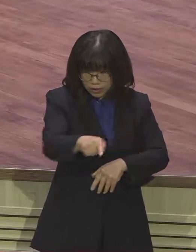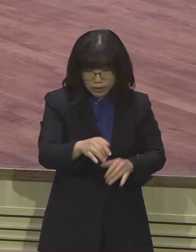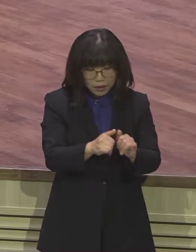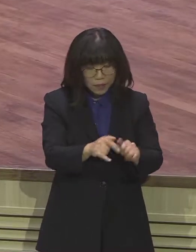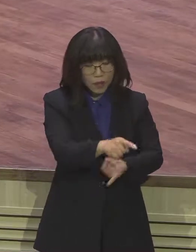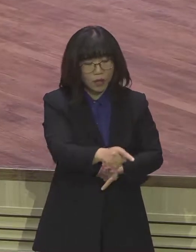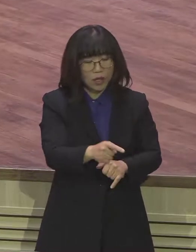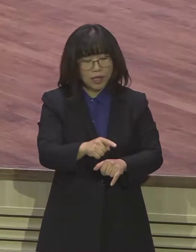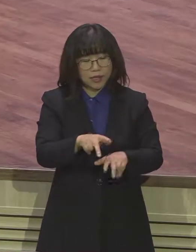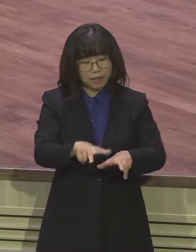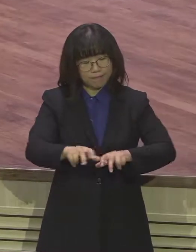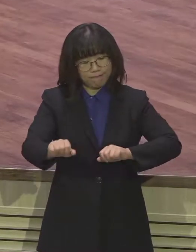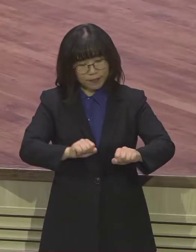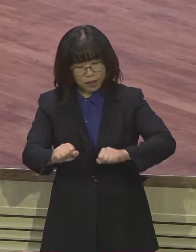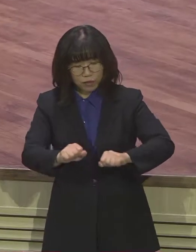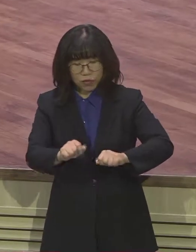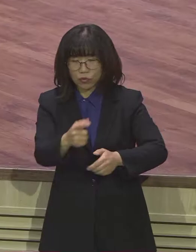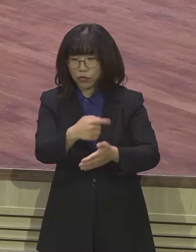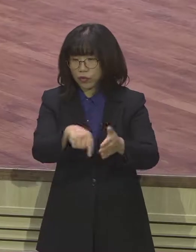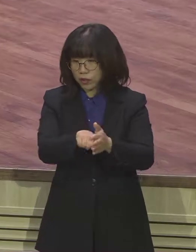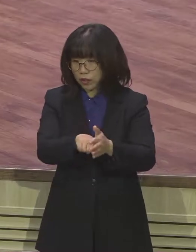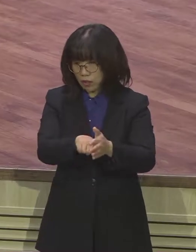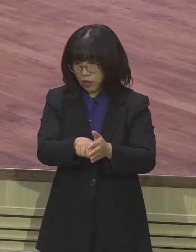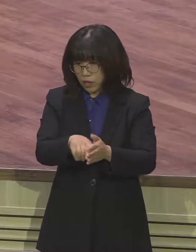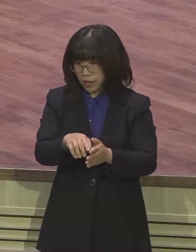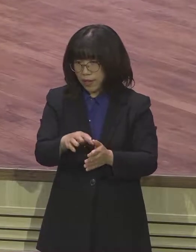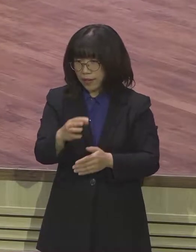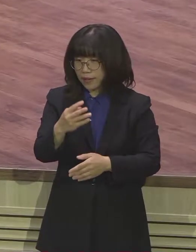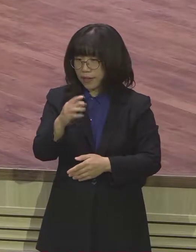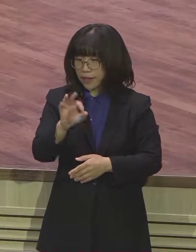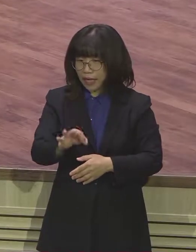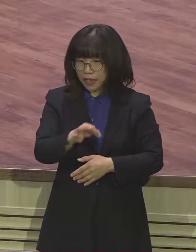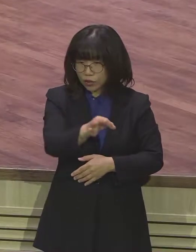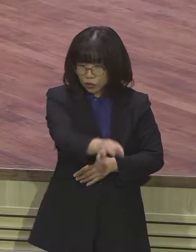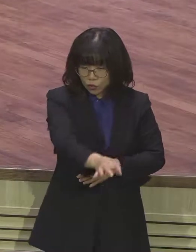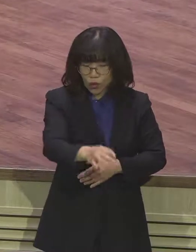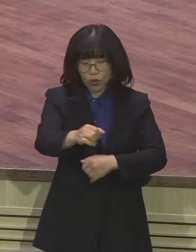줍니다. 그리고 그들에게는 또 자유를 주고 책임을 줍니다.